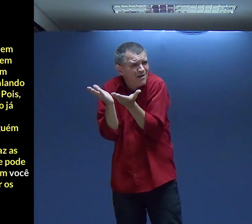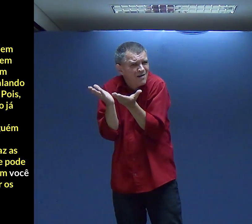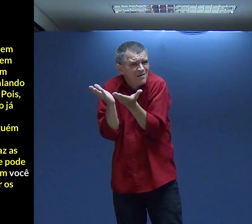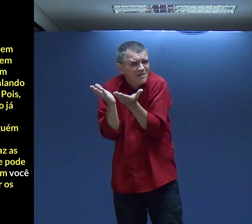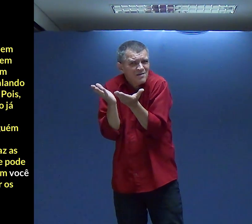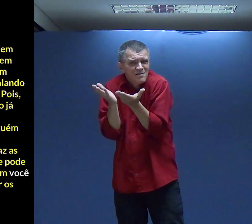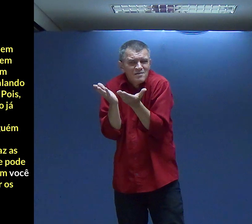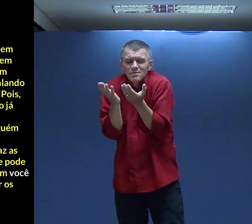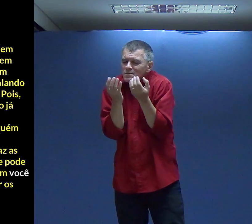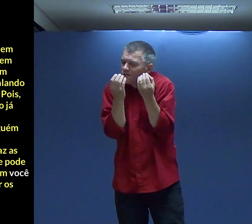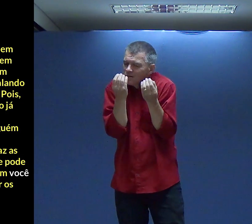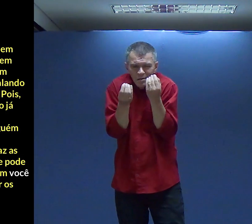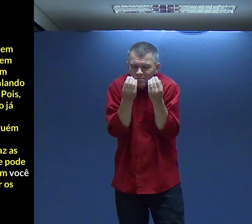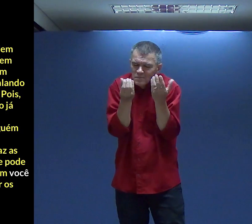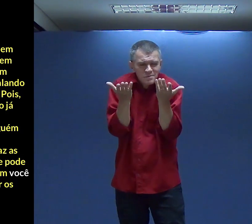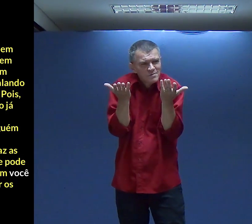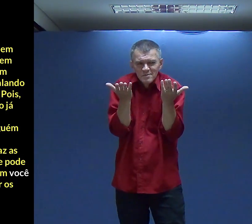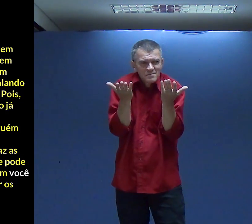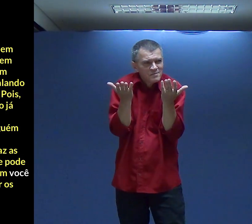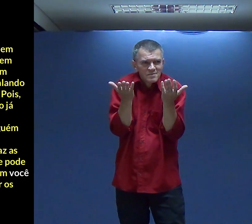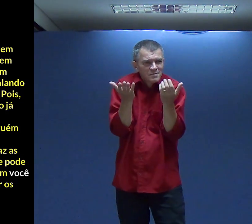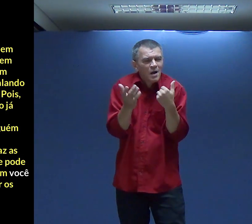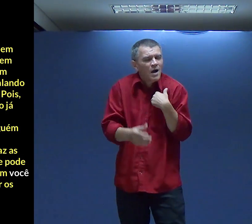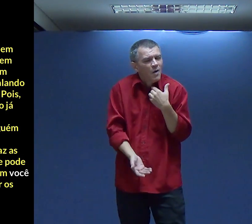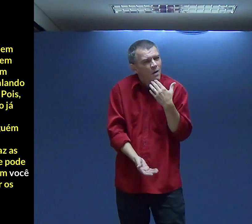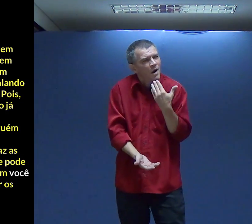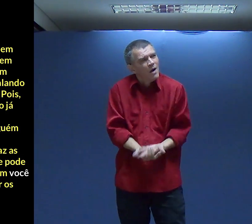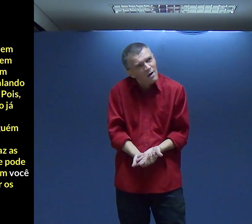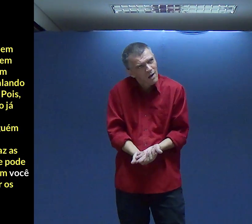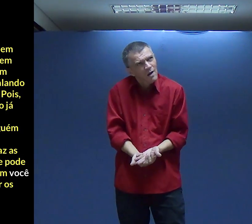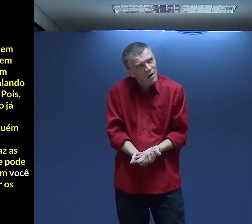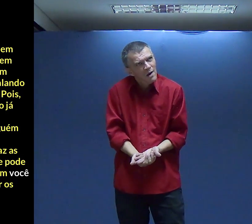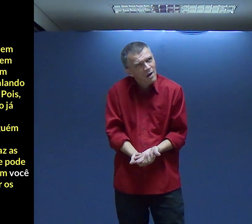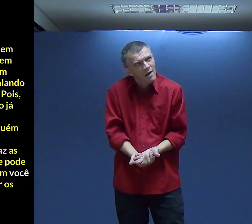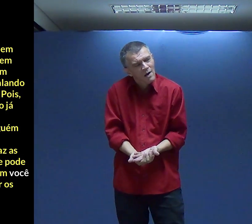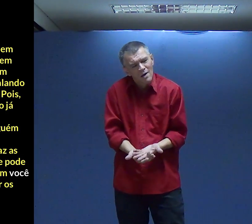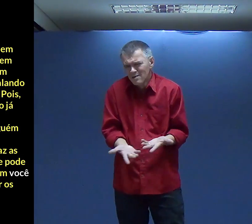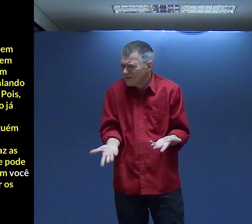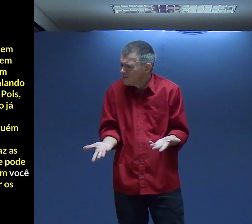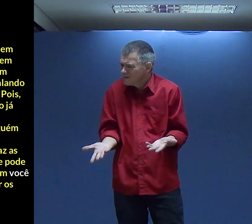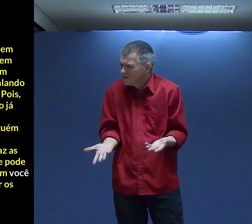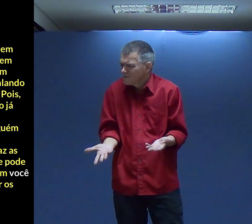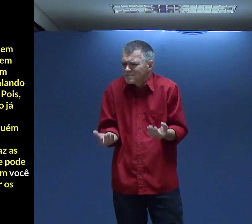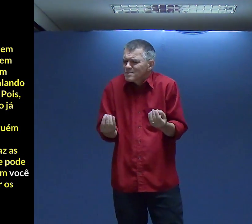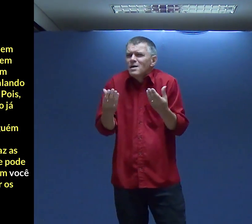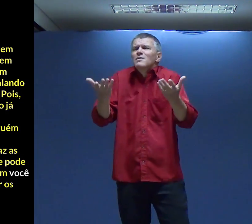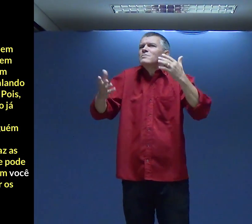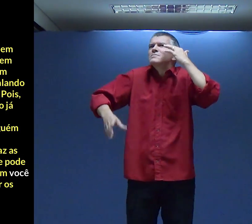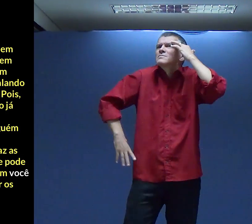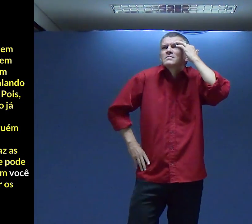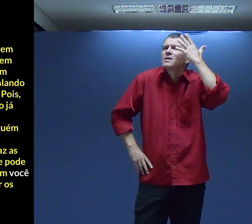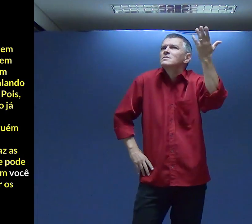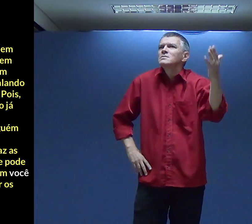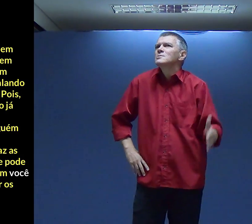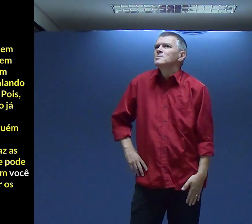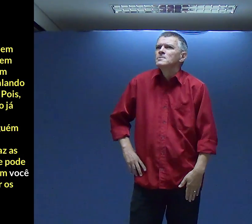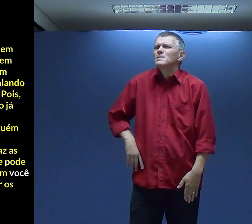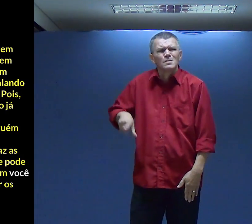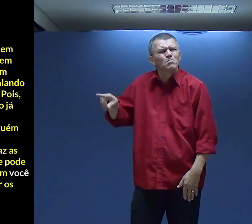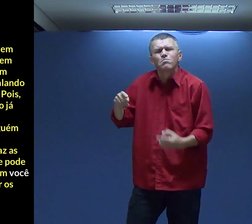Peraí Como assim Isso pode acontecer Ai Fico muito indignado Com isso Fico pensando